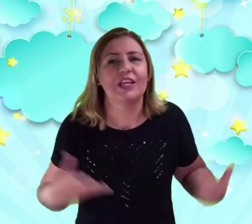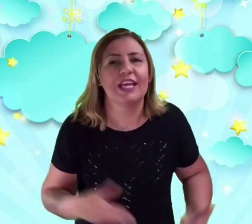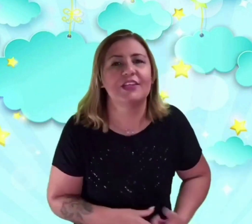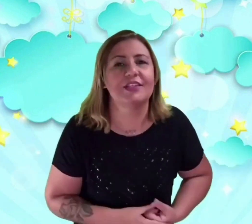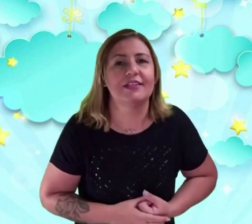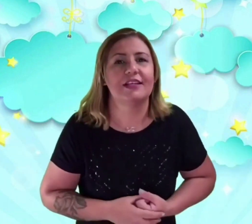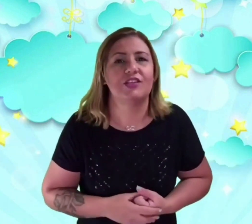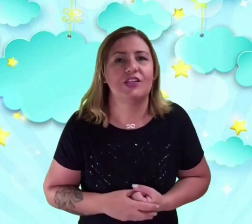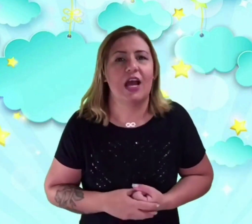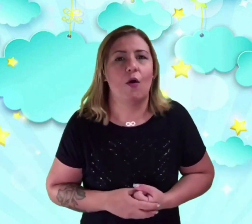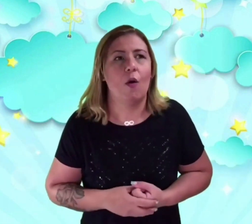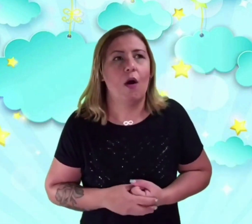orquestra celestial.